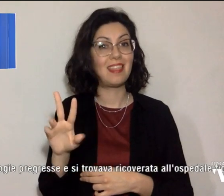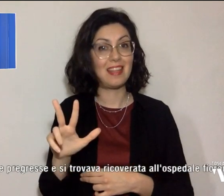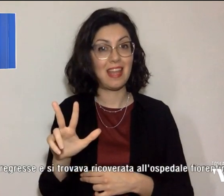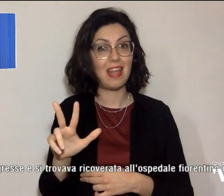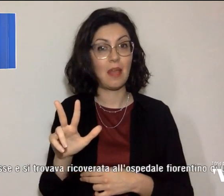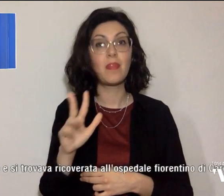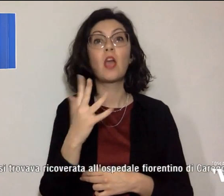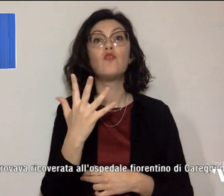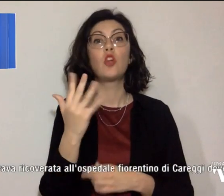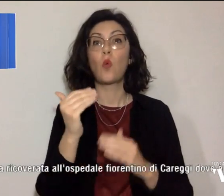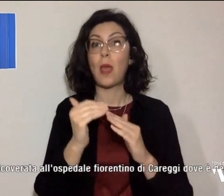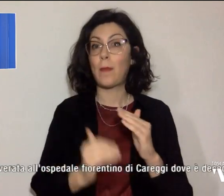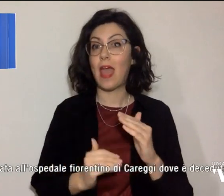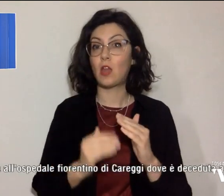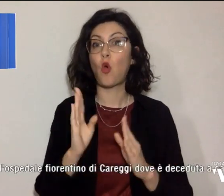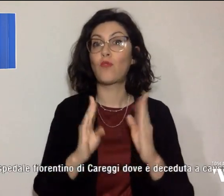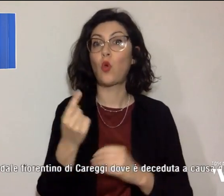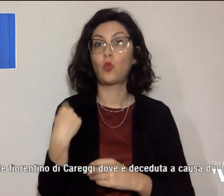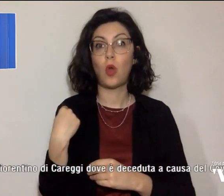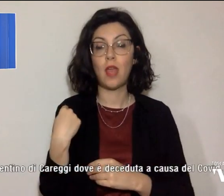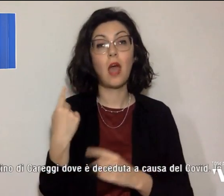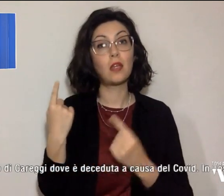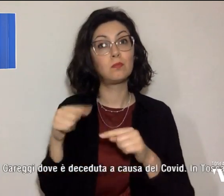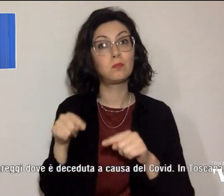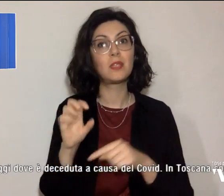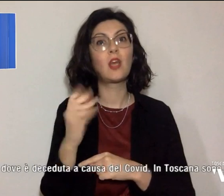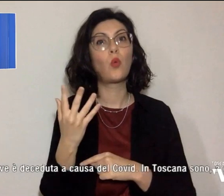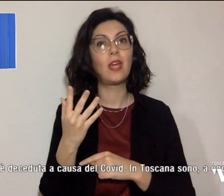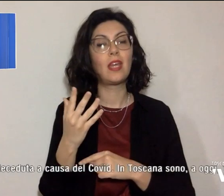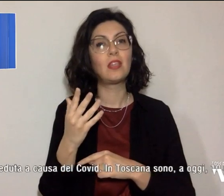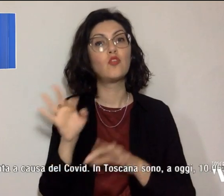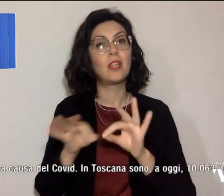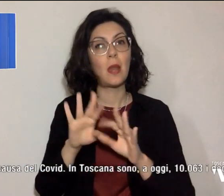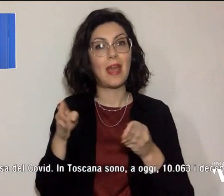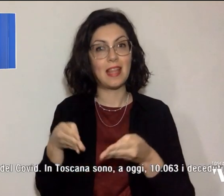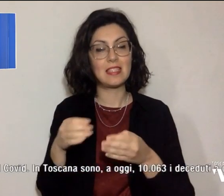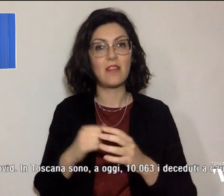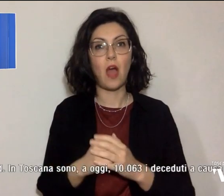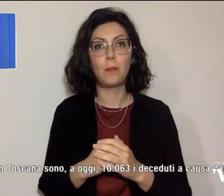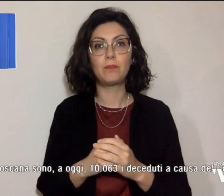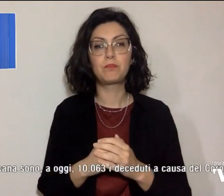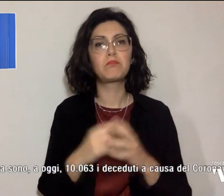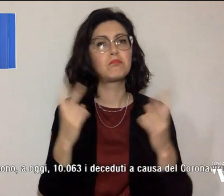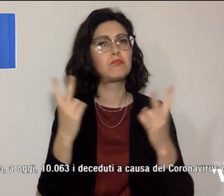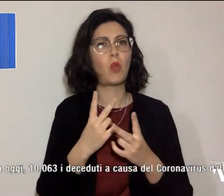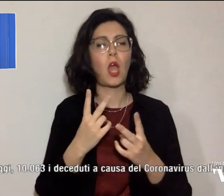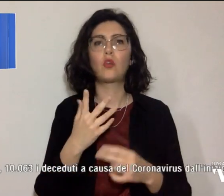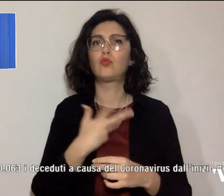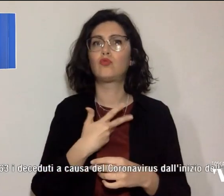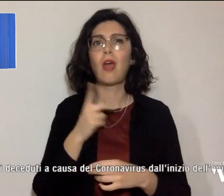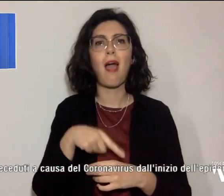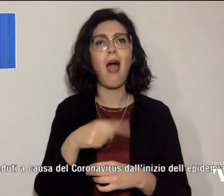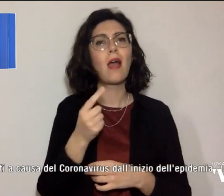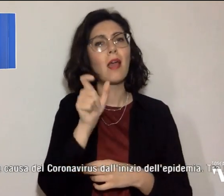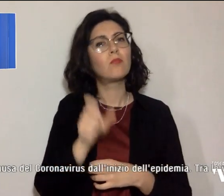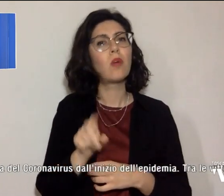rispetto a ieri, di cui 15 in terapia intensiva. Ma c'è anche una 26enne tra